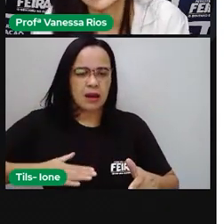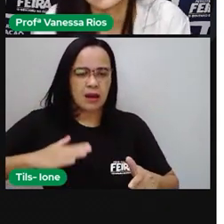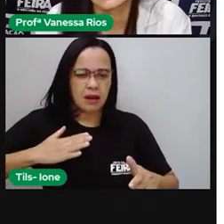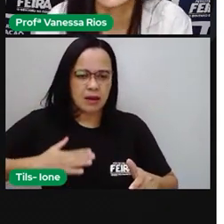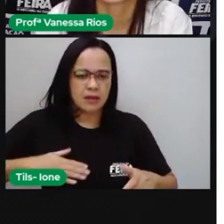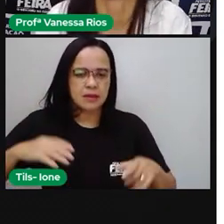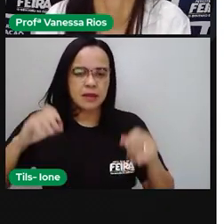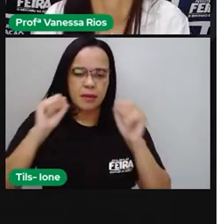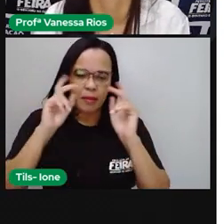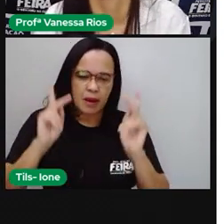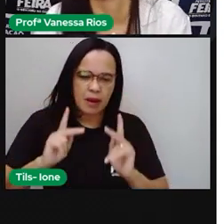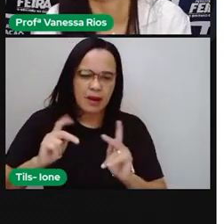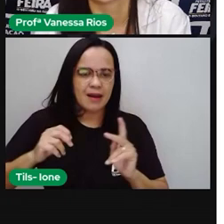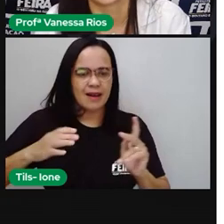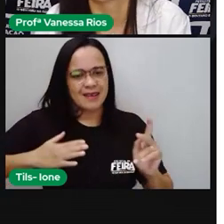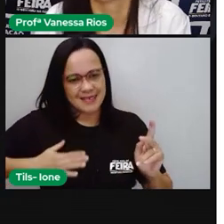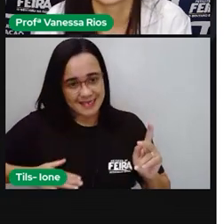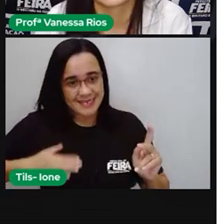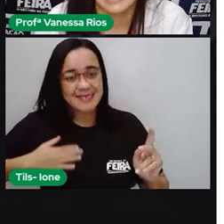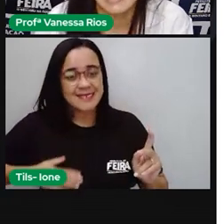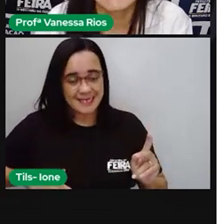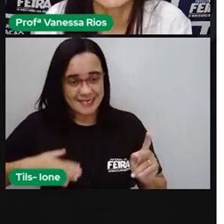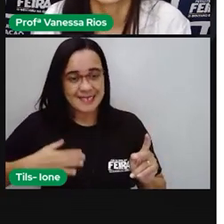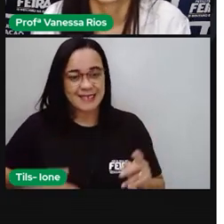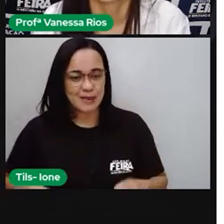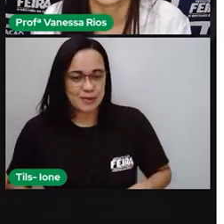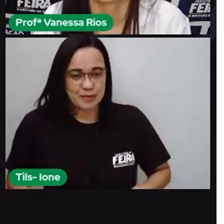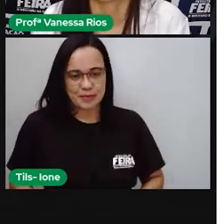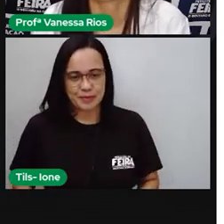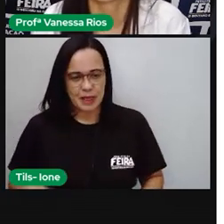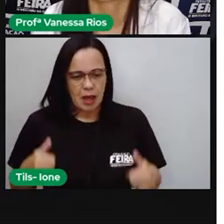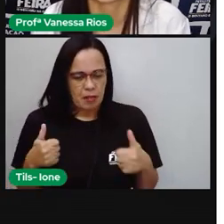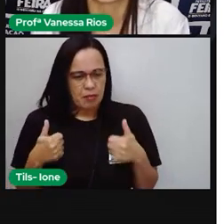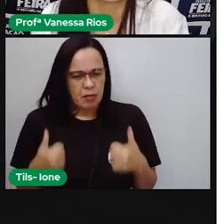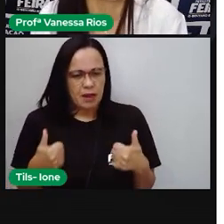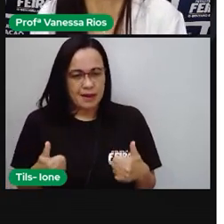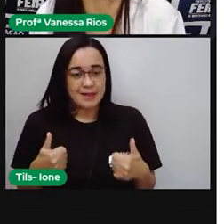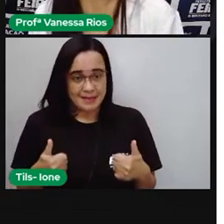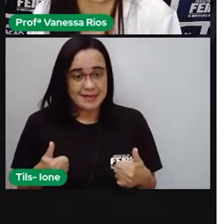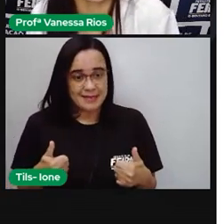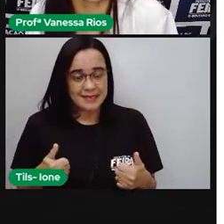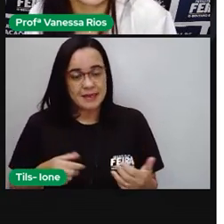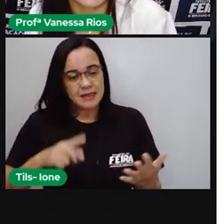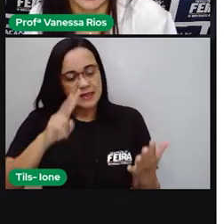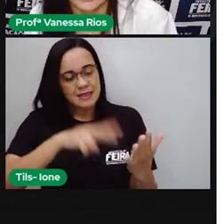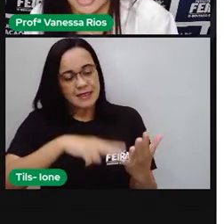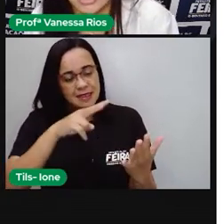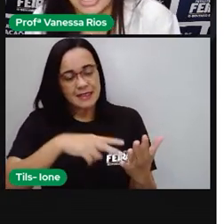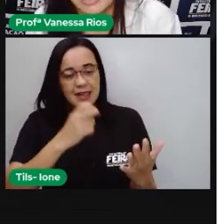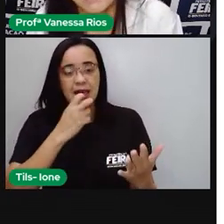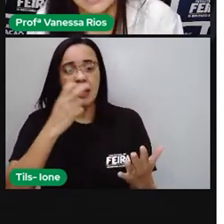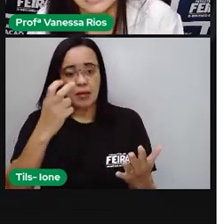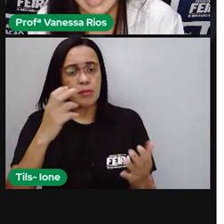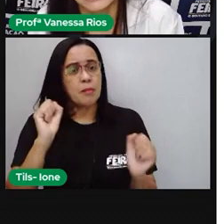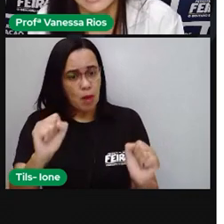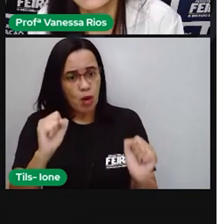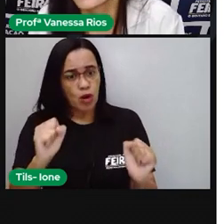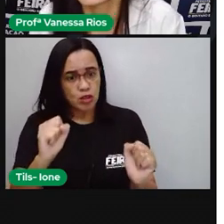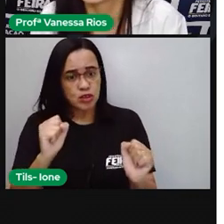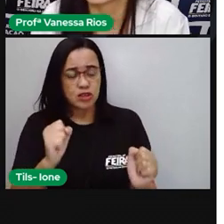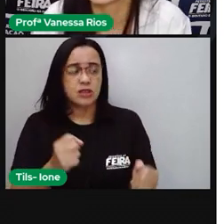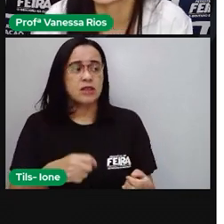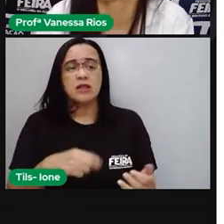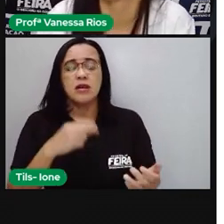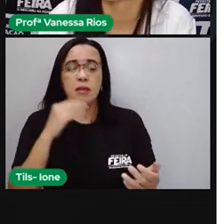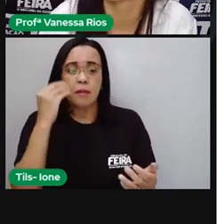silencioso, um lugar confortável. Permita que você leia em voz alta, se gostar de ler em voz alta, que